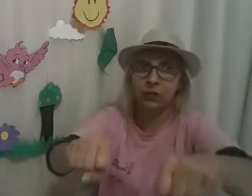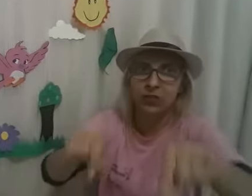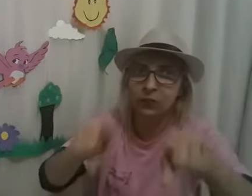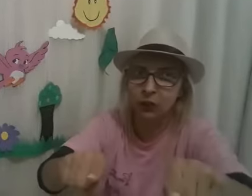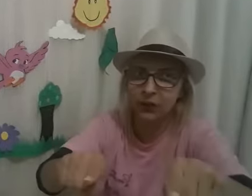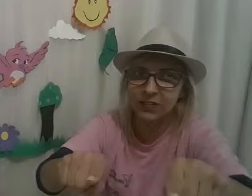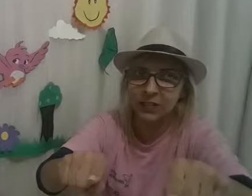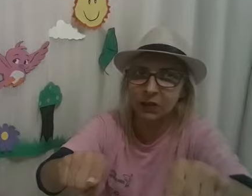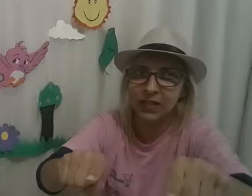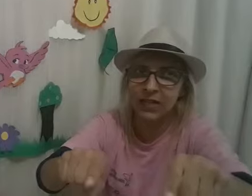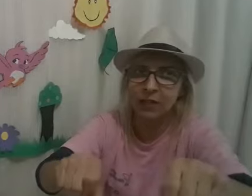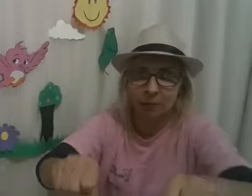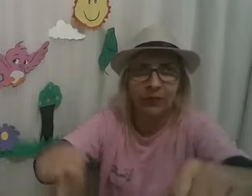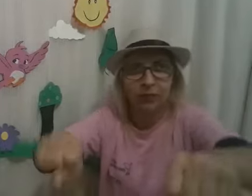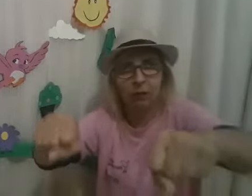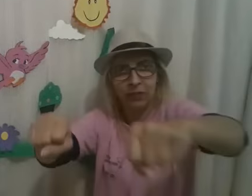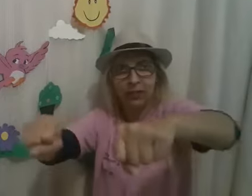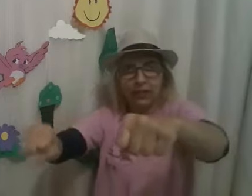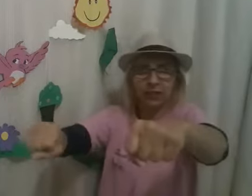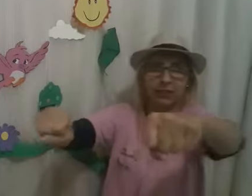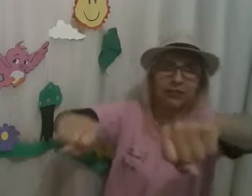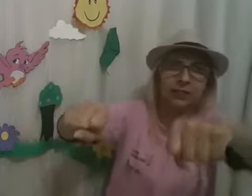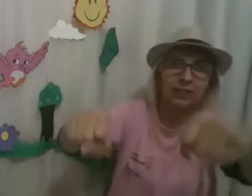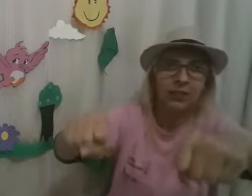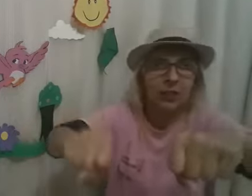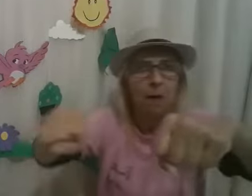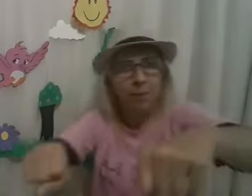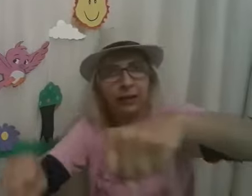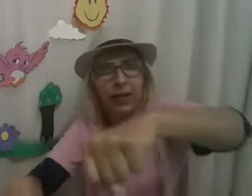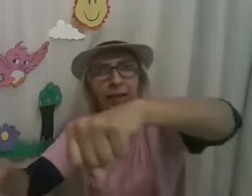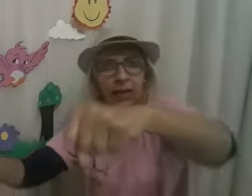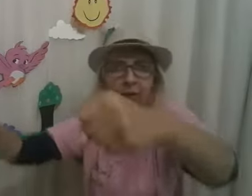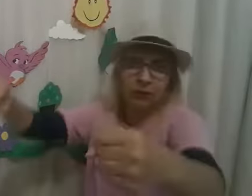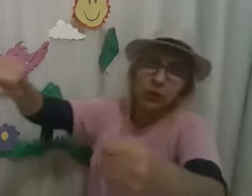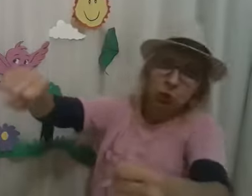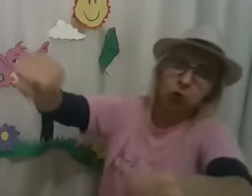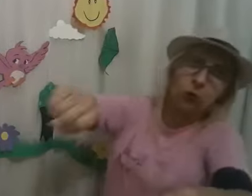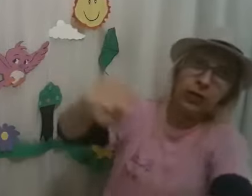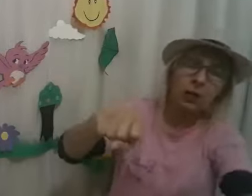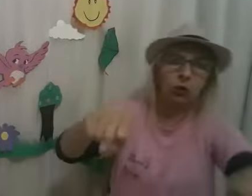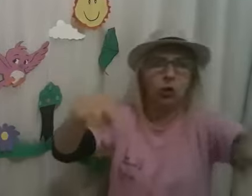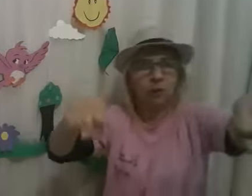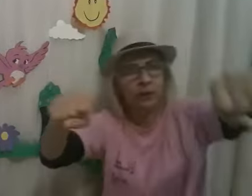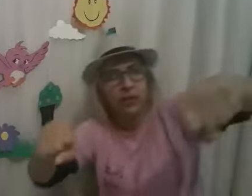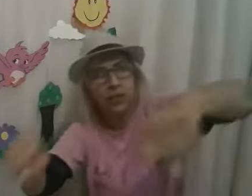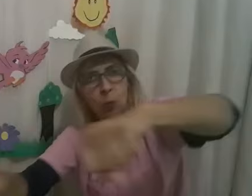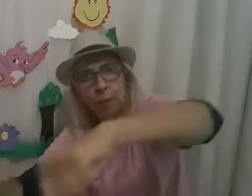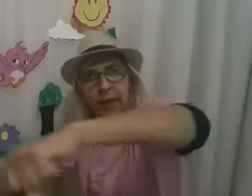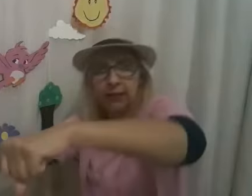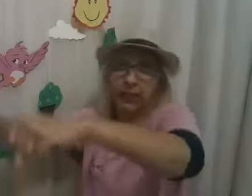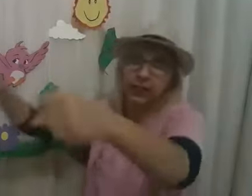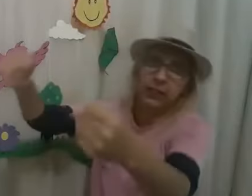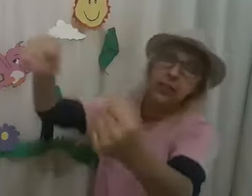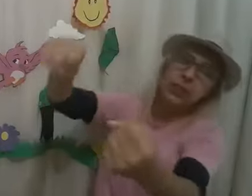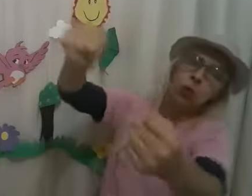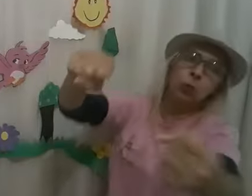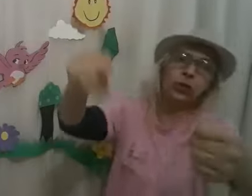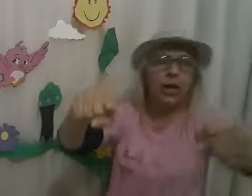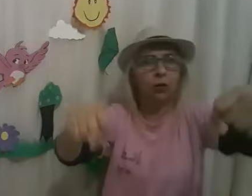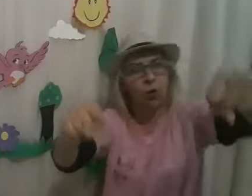vocês vão fazendo aí. Vamos lá, crianças! Pedala! Um buraco! E uma pedra! E o buraco!